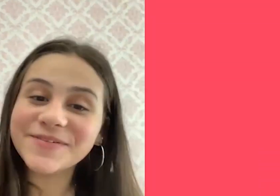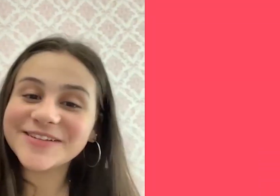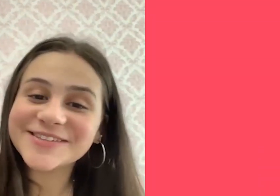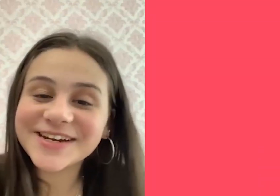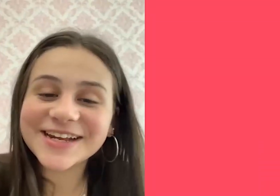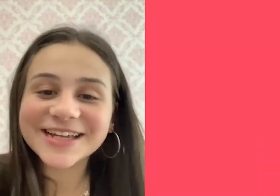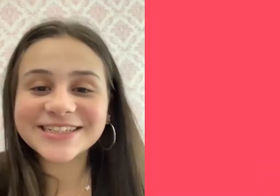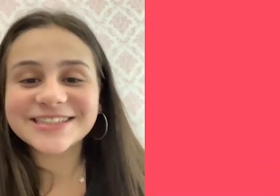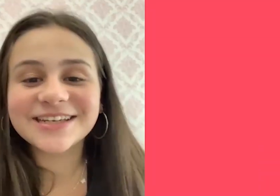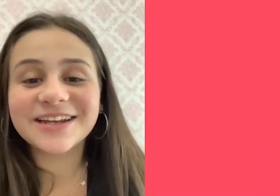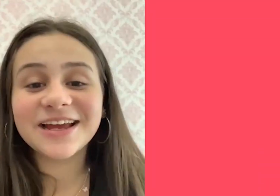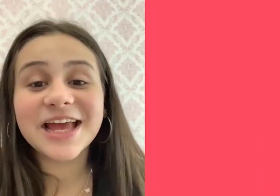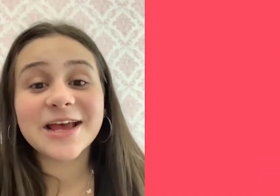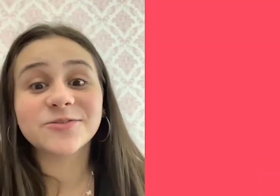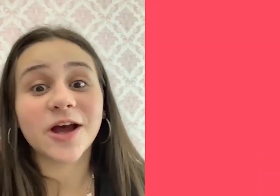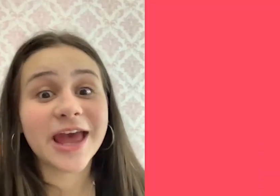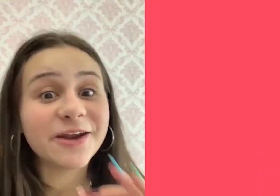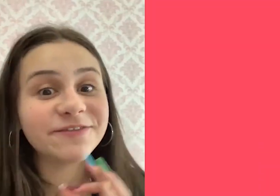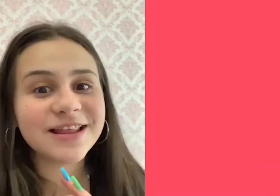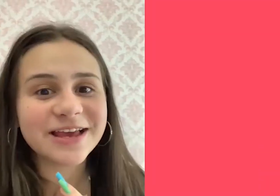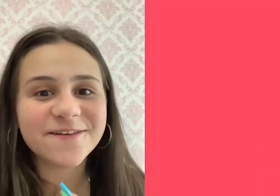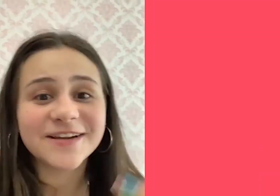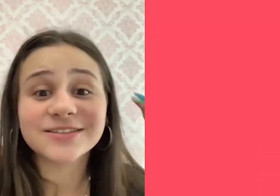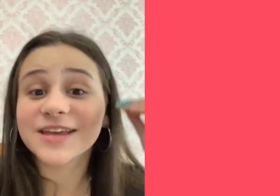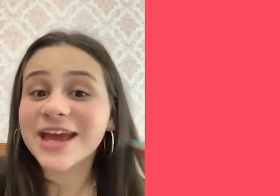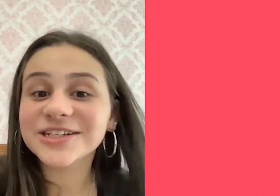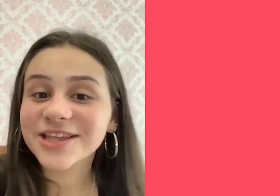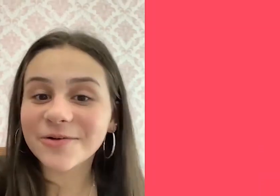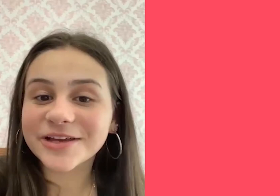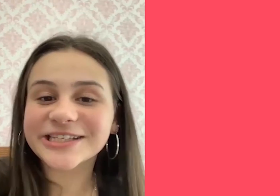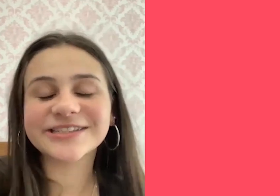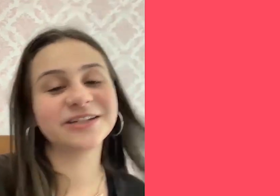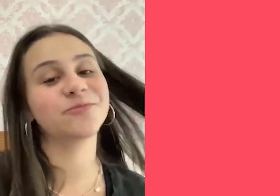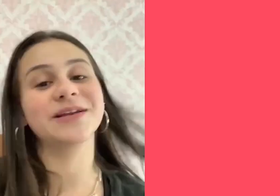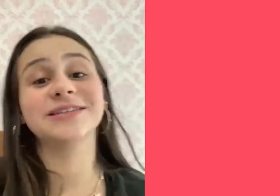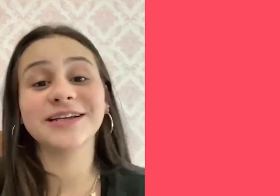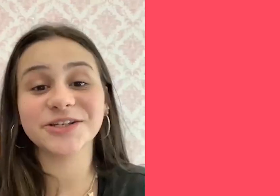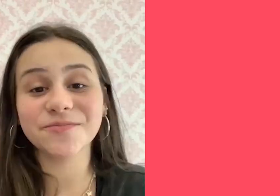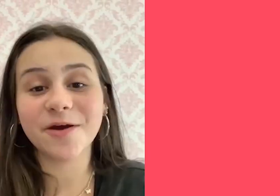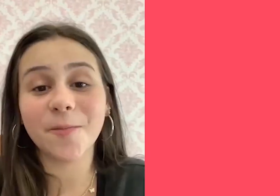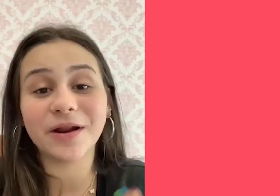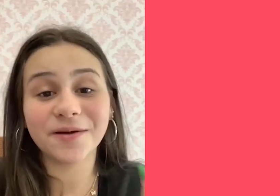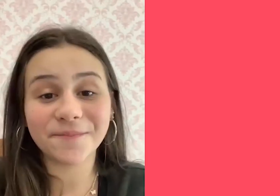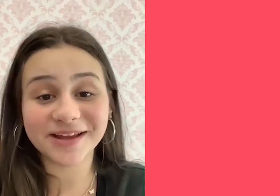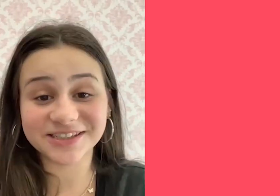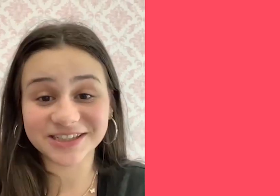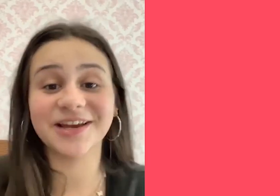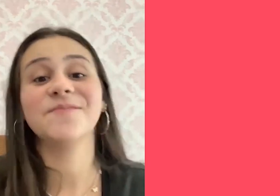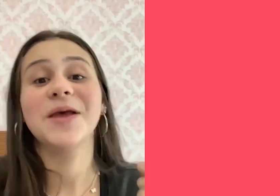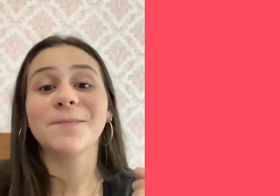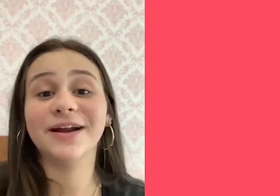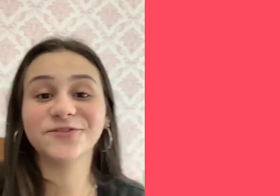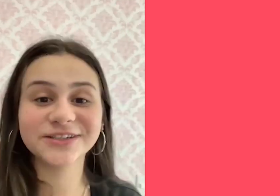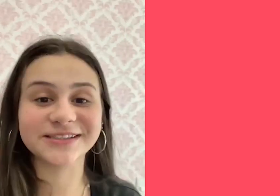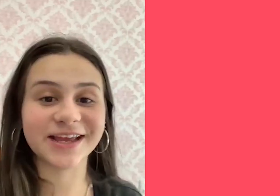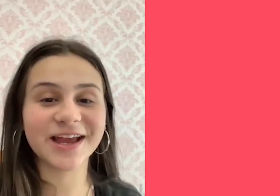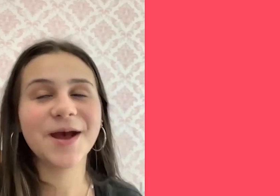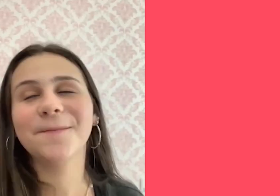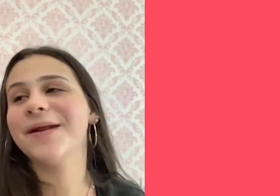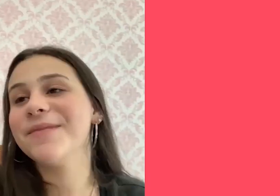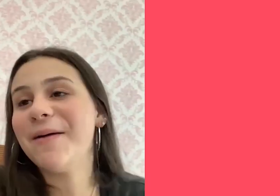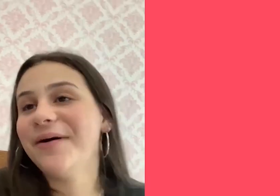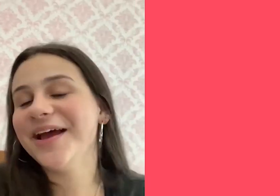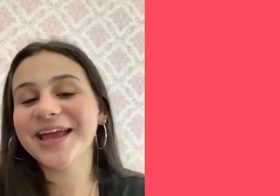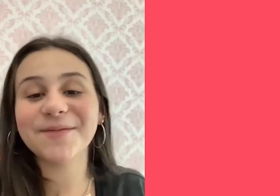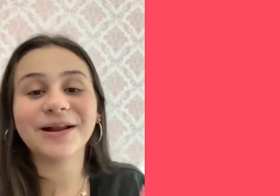Oi professora Ana Cristina Eu só quero falar que eu faço questão que isso seja um presente meu para a Ampedinha Para você,